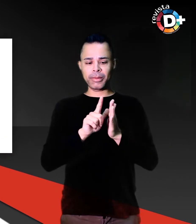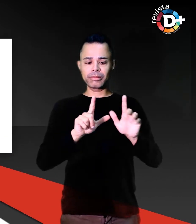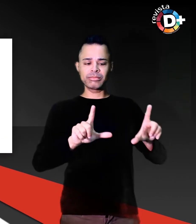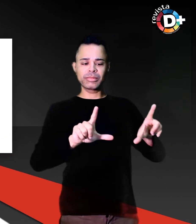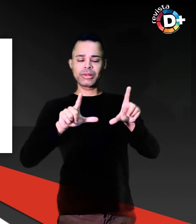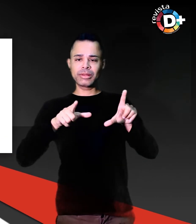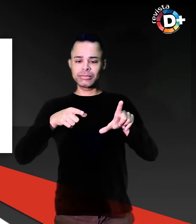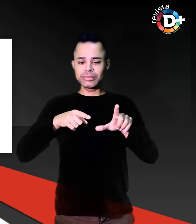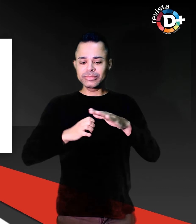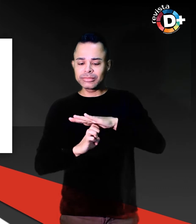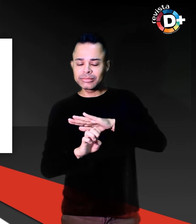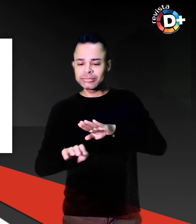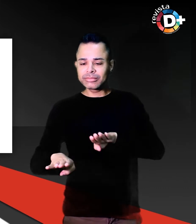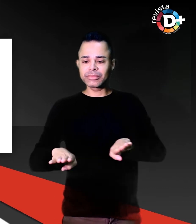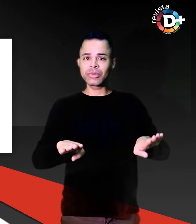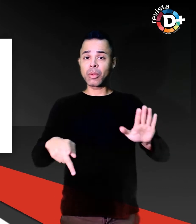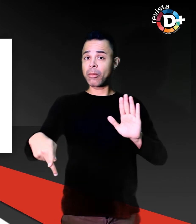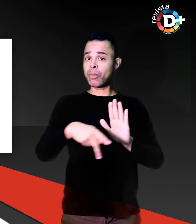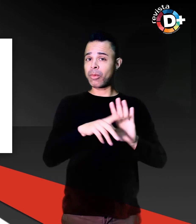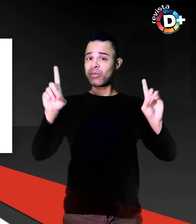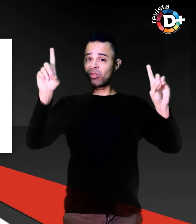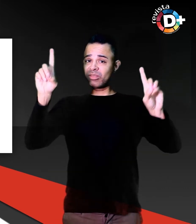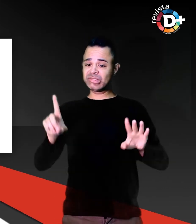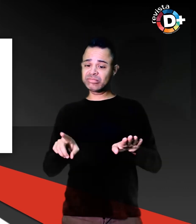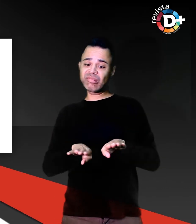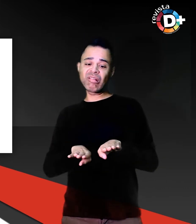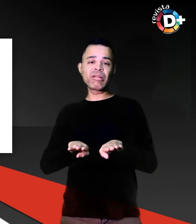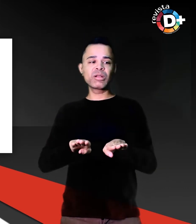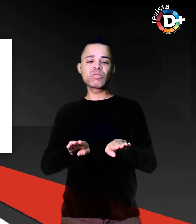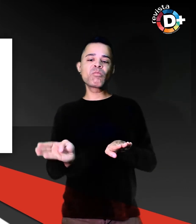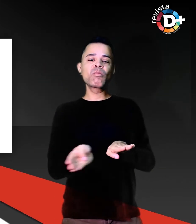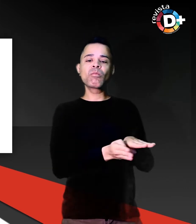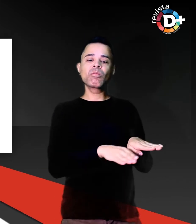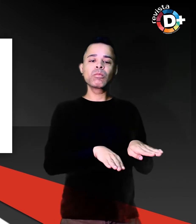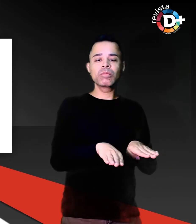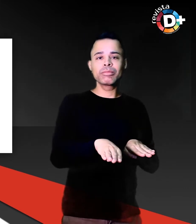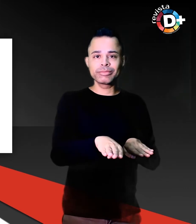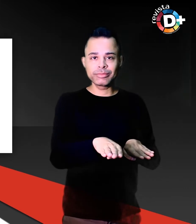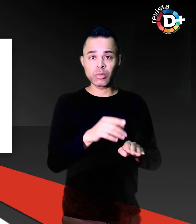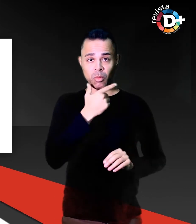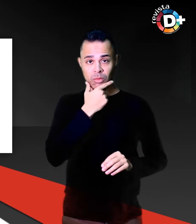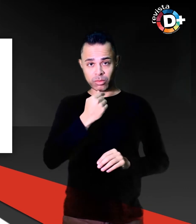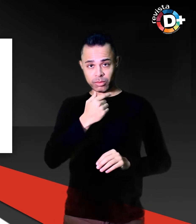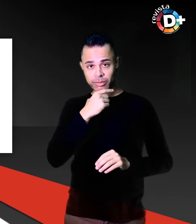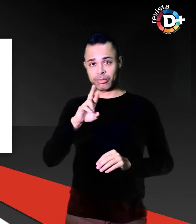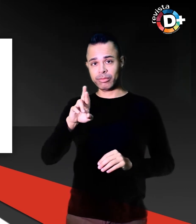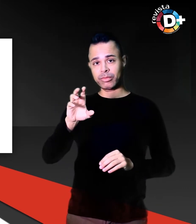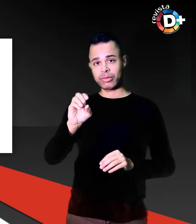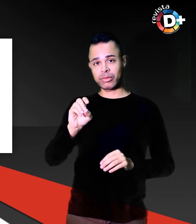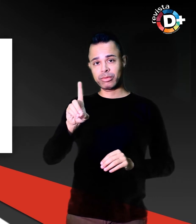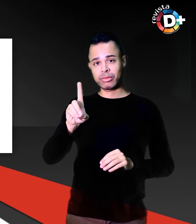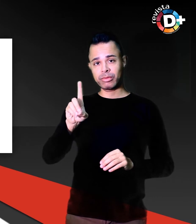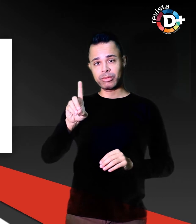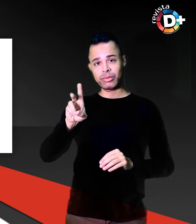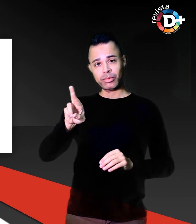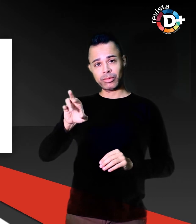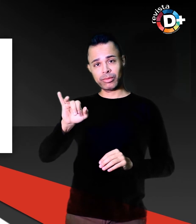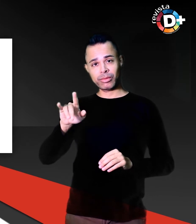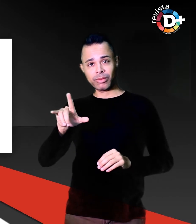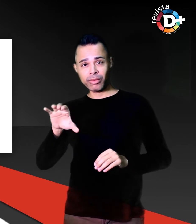vagas reservadas para pessoas com deficiência Rodrigo Bottini 40 anos analista financeiro e